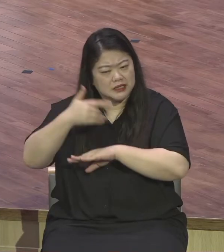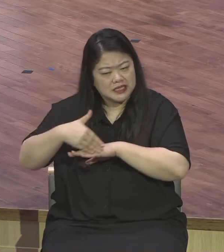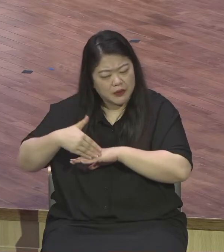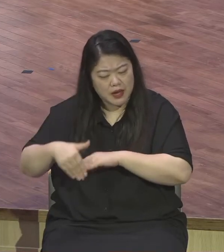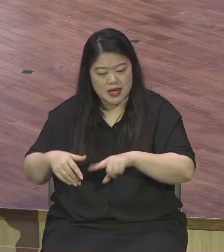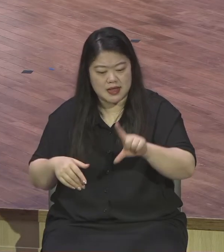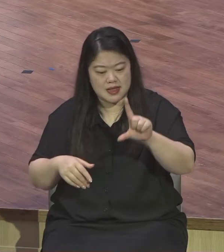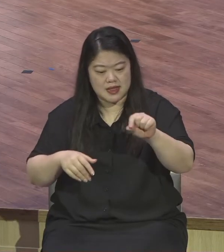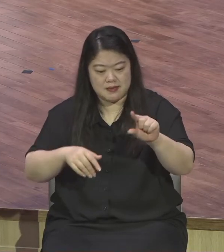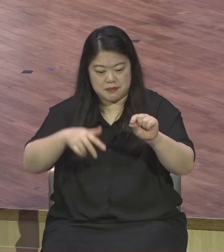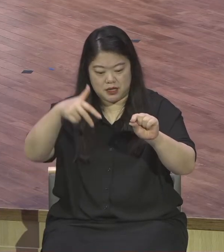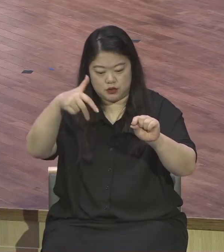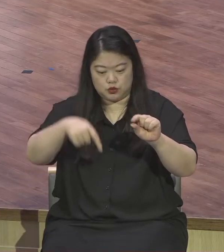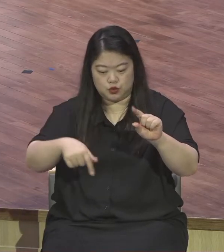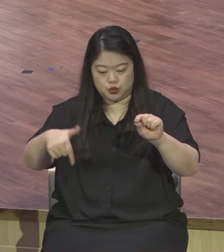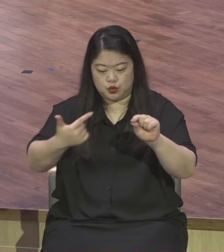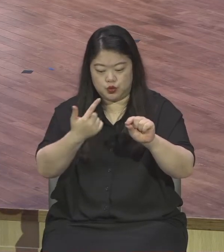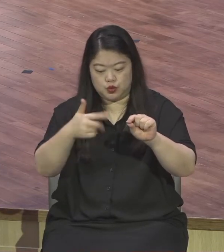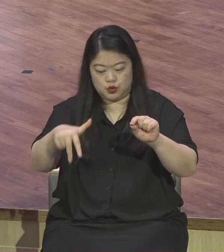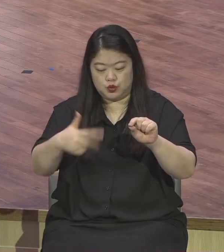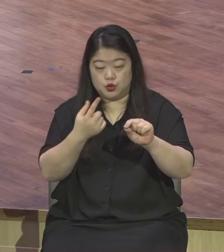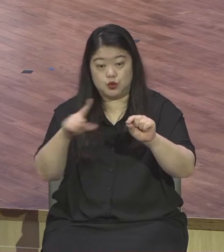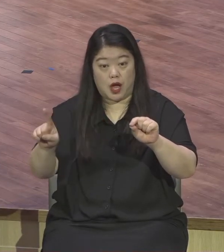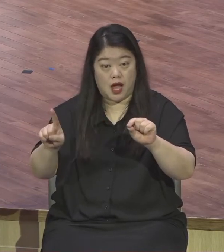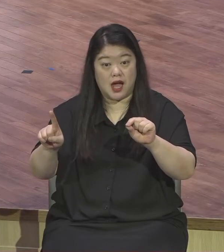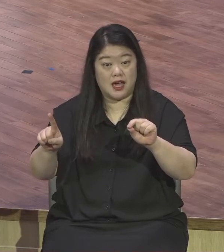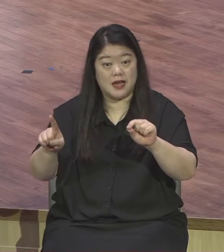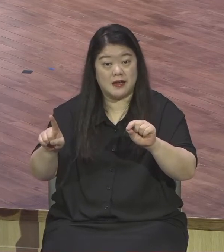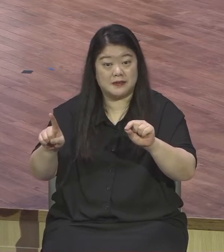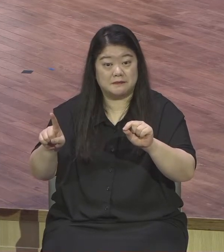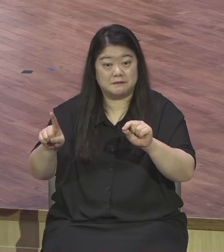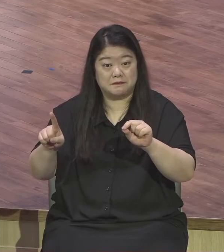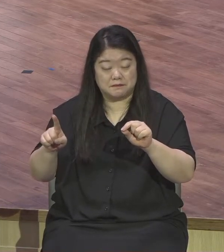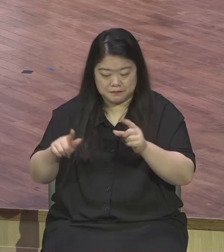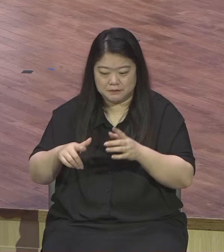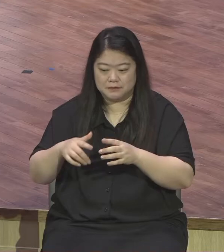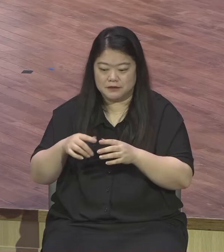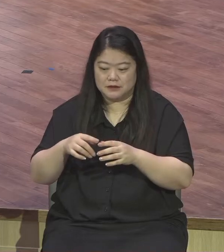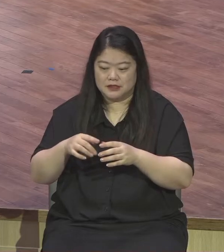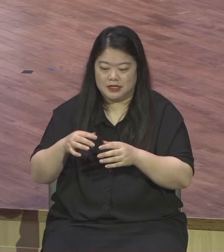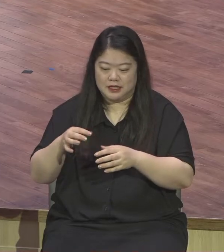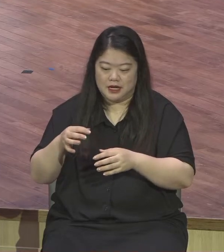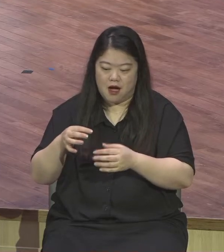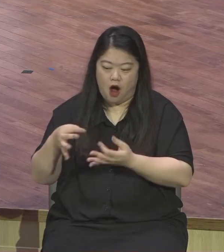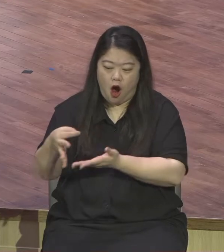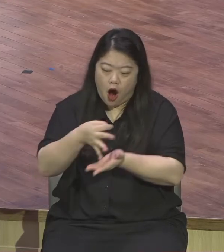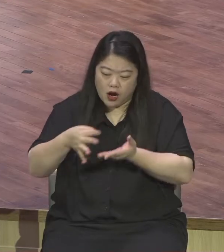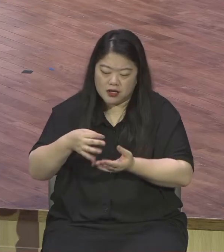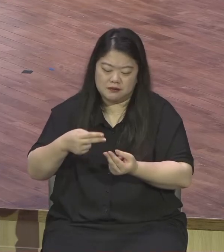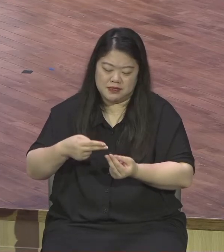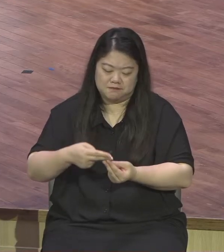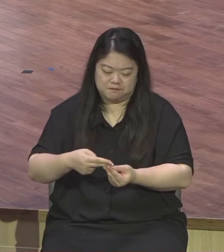체험했습니다 이제 장립 35주년을 맞는 2022년